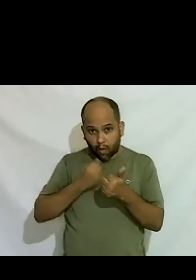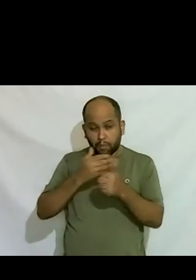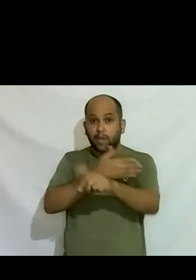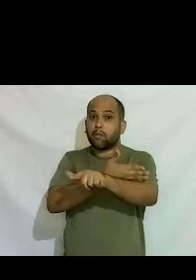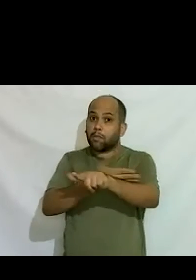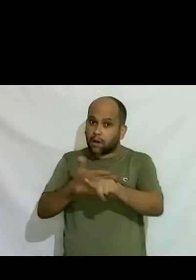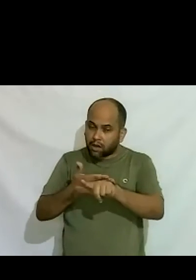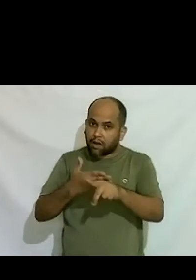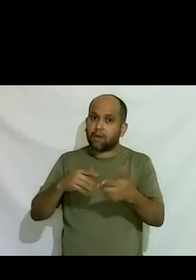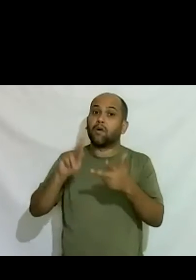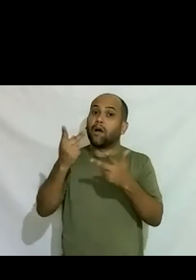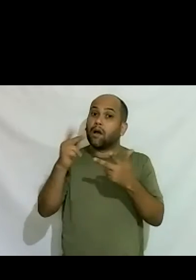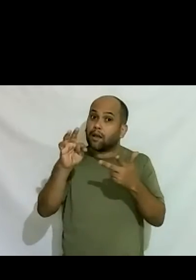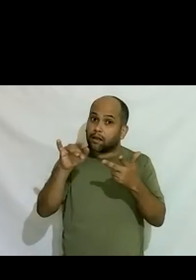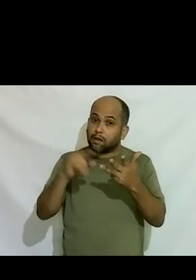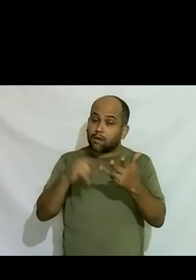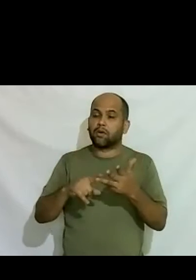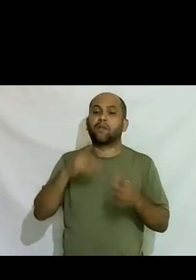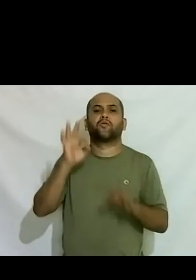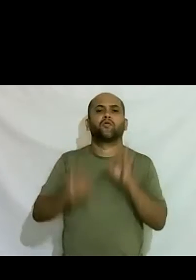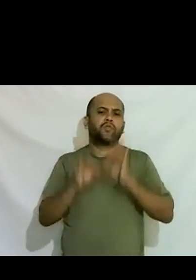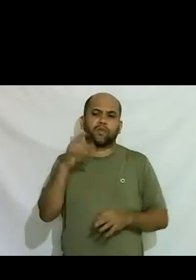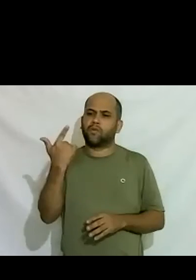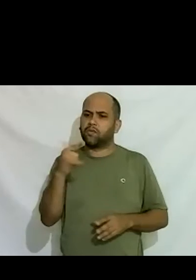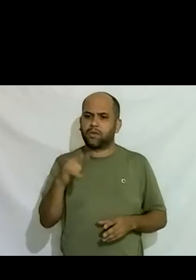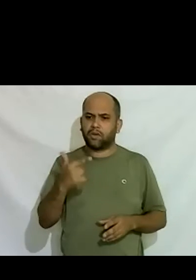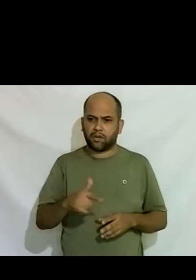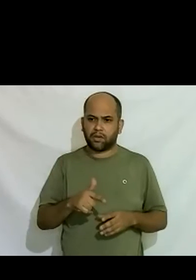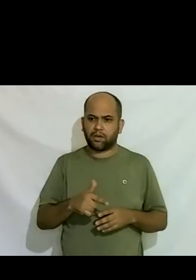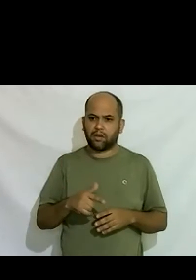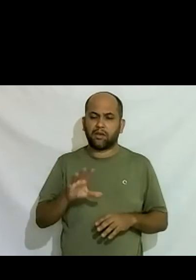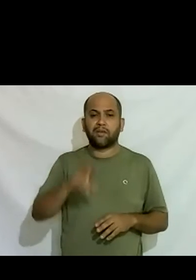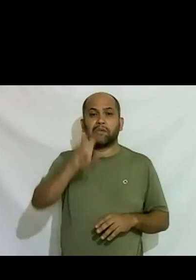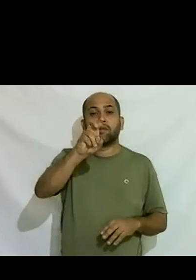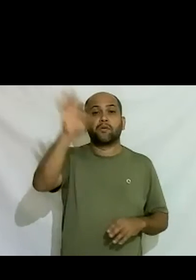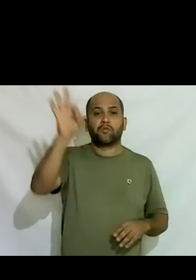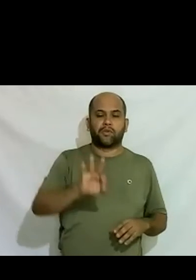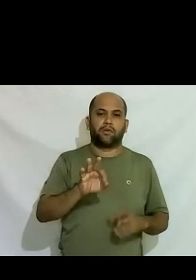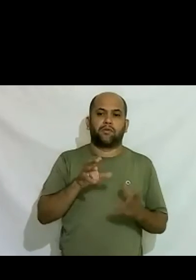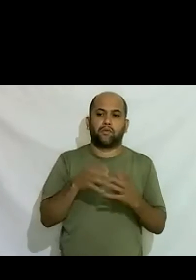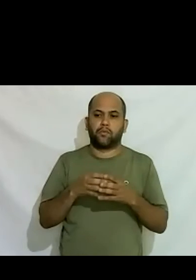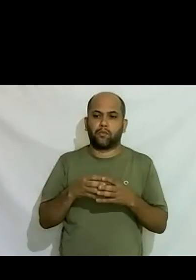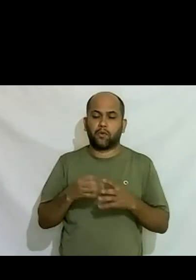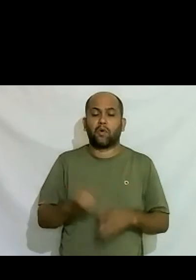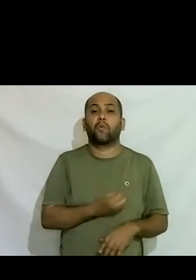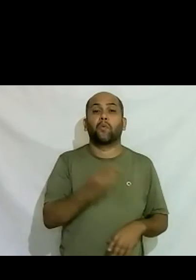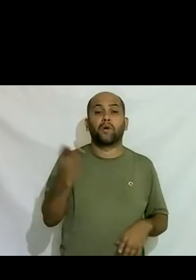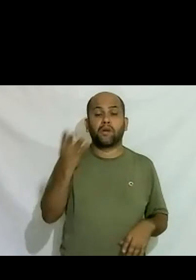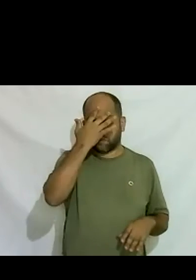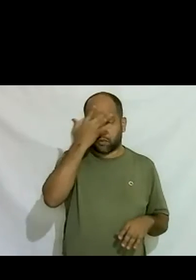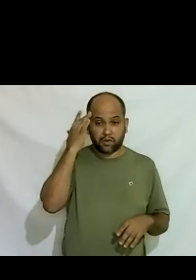não é justo porque isso é 5% da população quantas pessoas